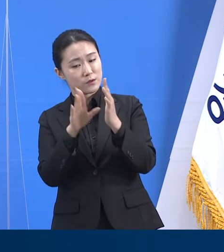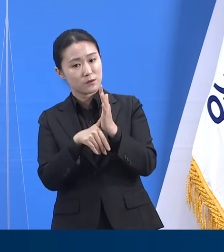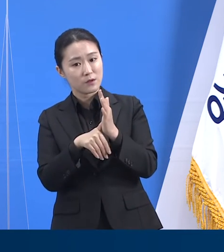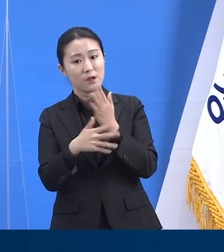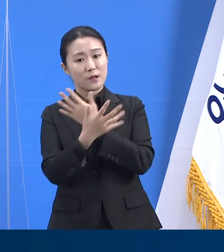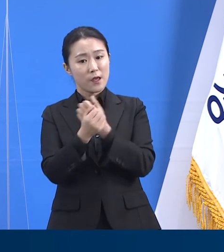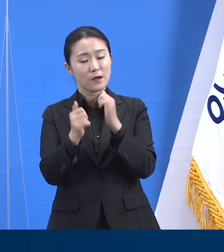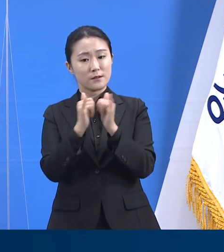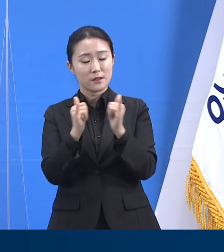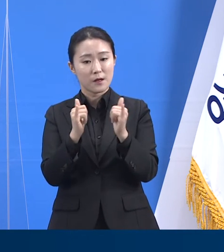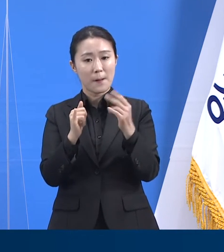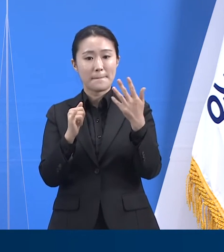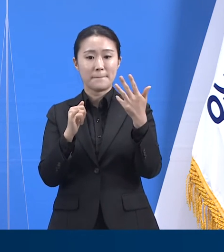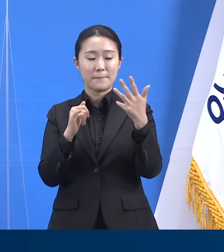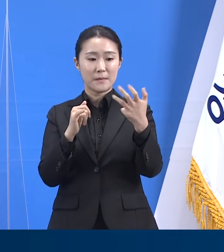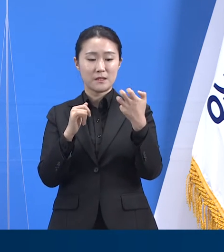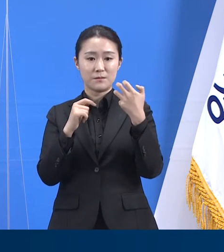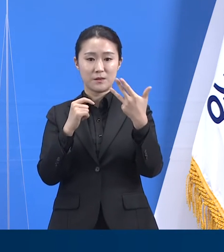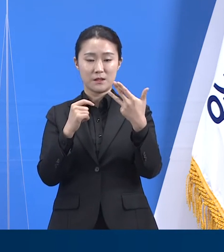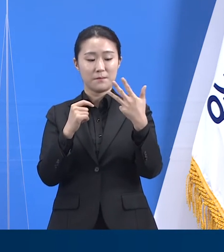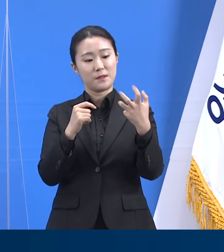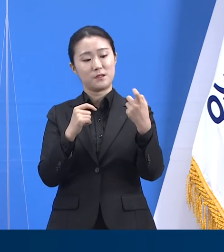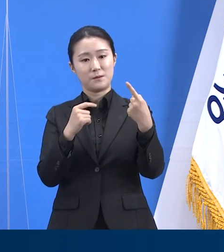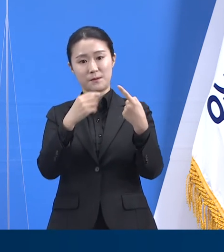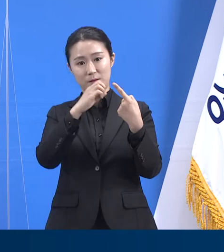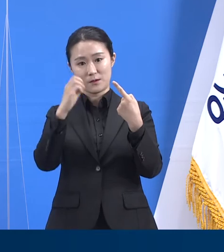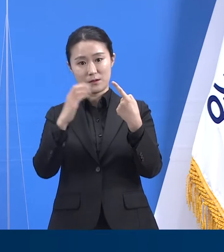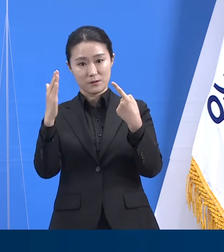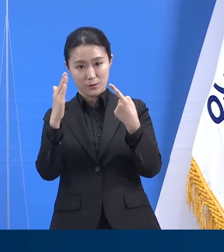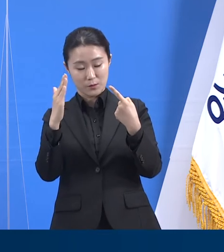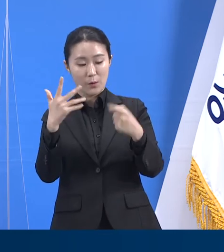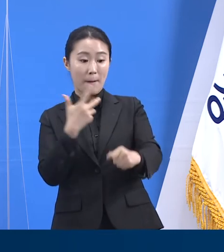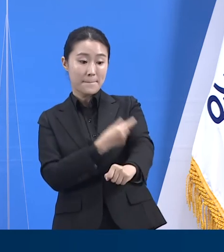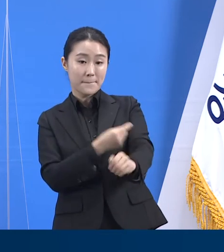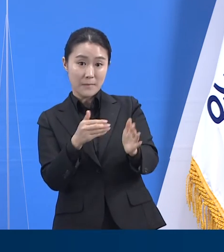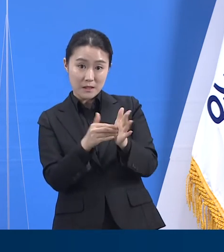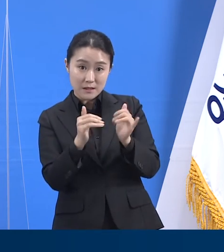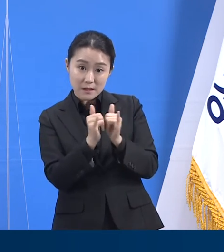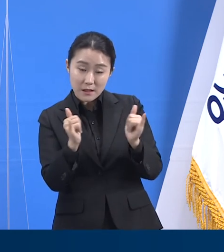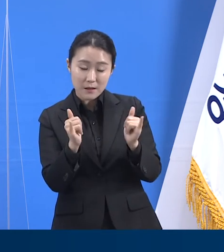동의자 대비 접종률은 39.4%입니다.